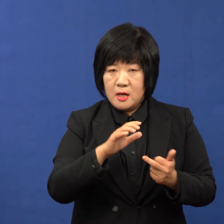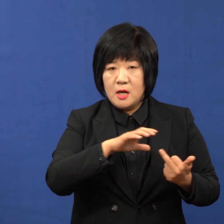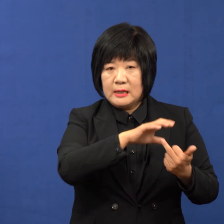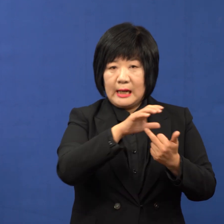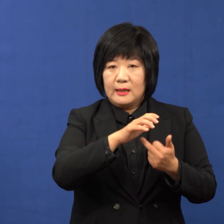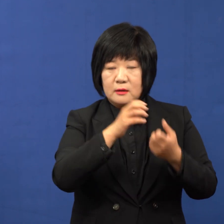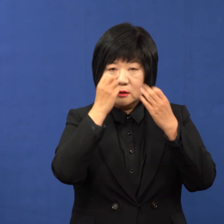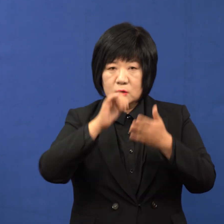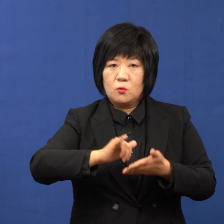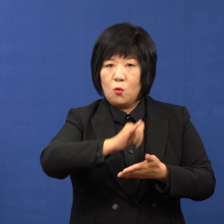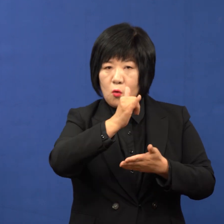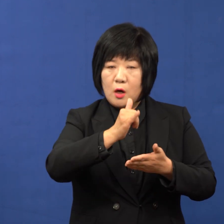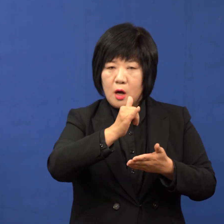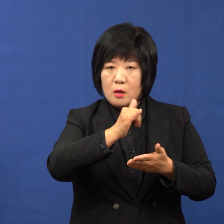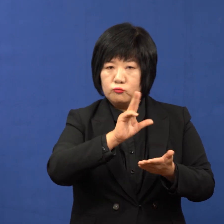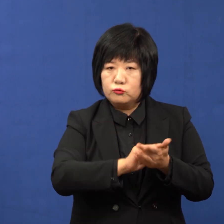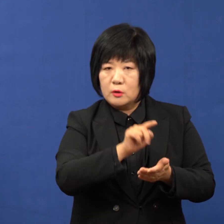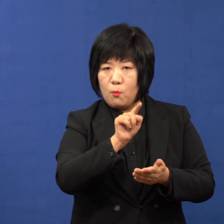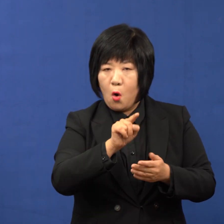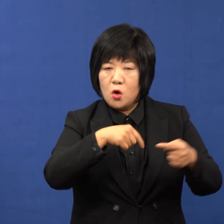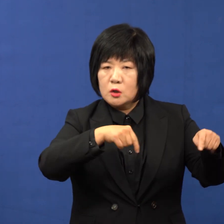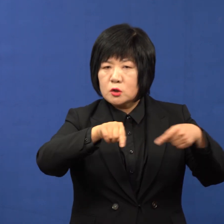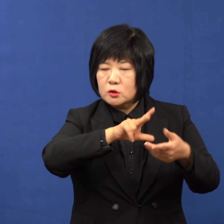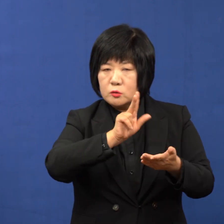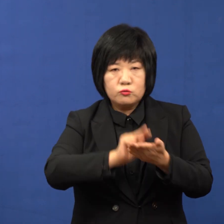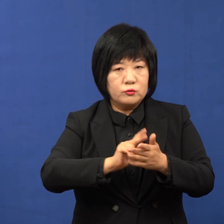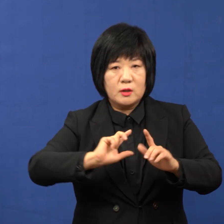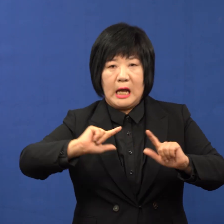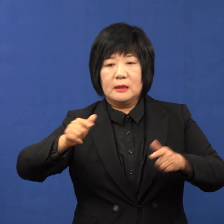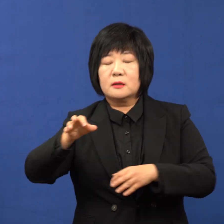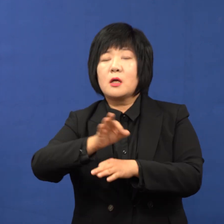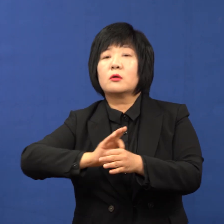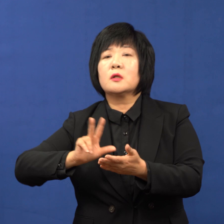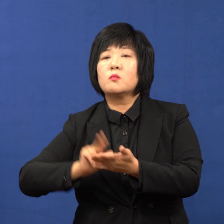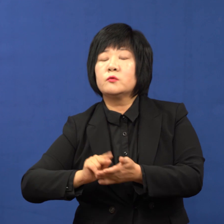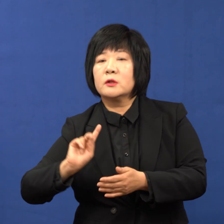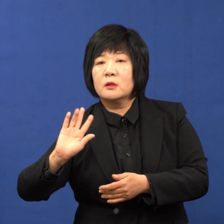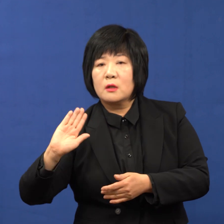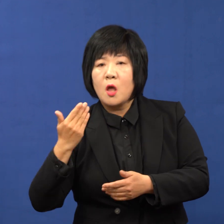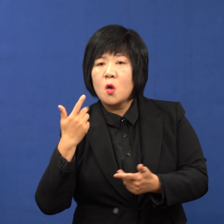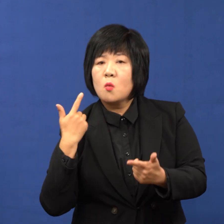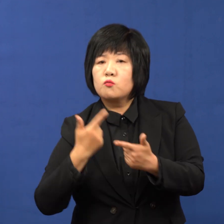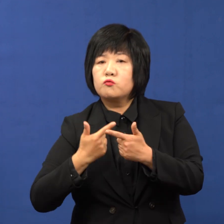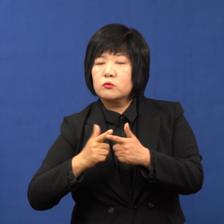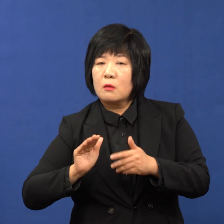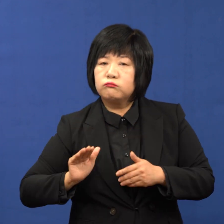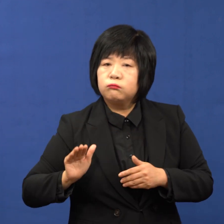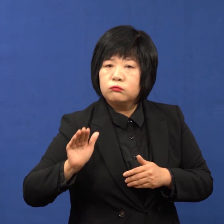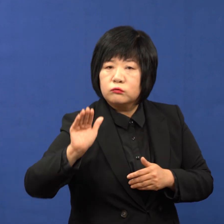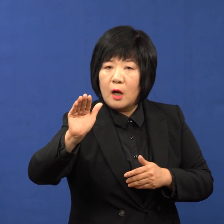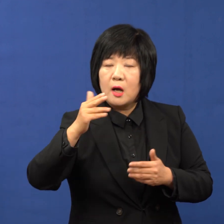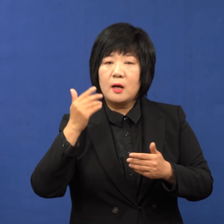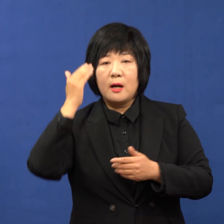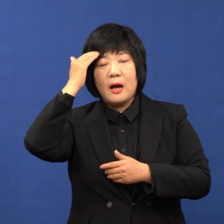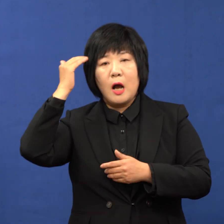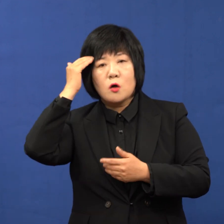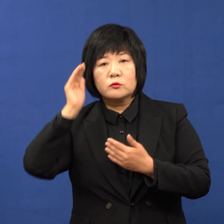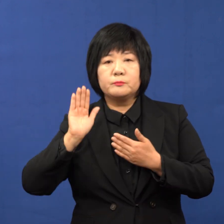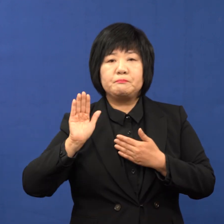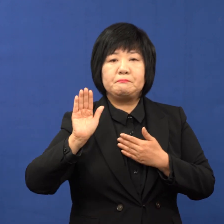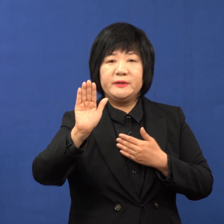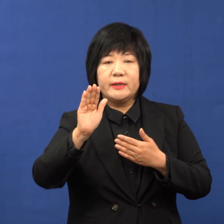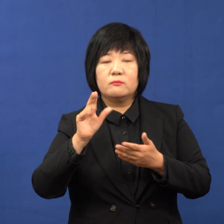신공항 건설의 문제는 정치의 문제가 아닙니다. 이건 경제의 문제고 부산의 생존의 문제고 대한민국의 미래의 문제이기 때문에